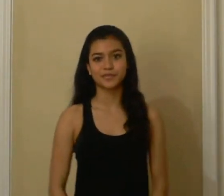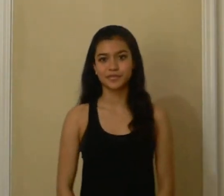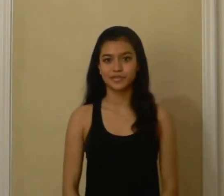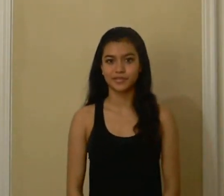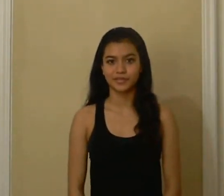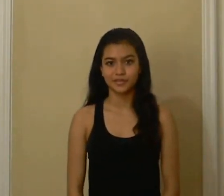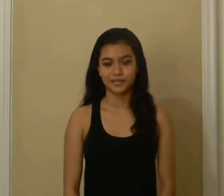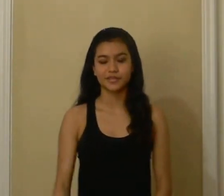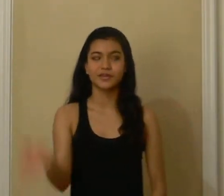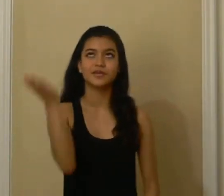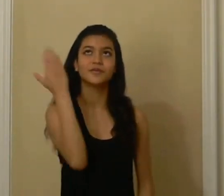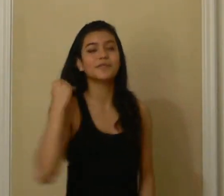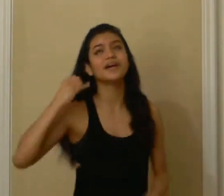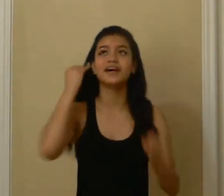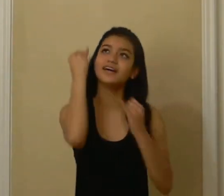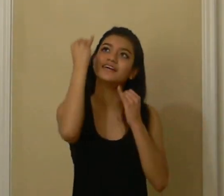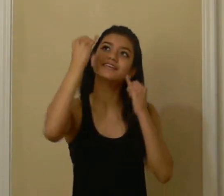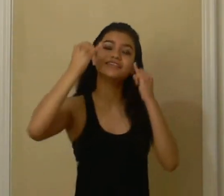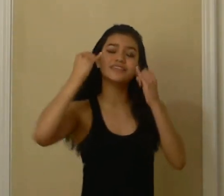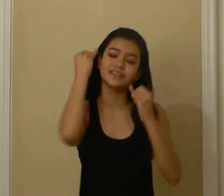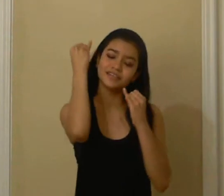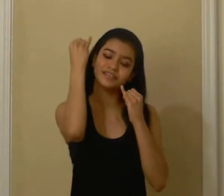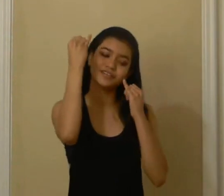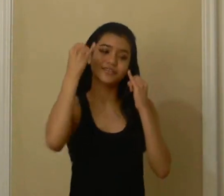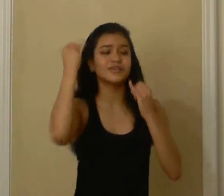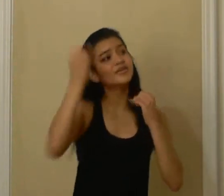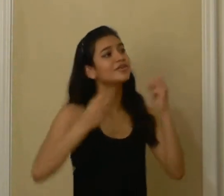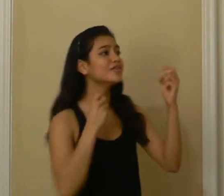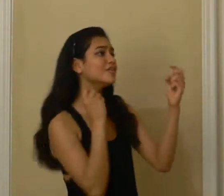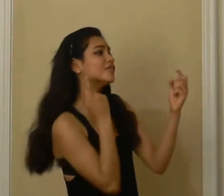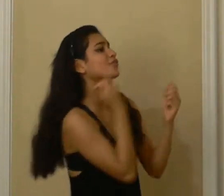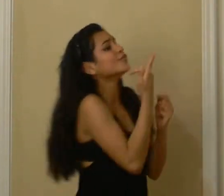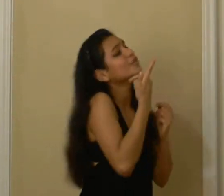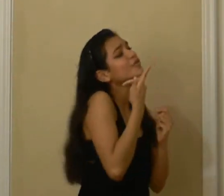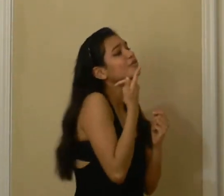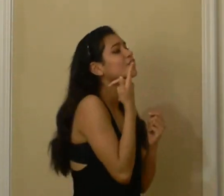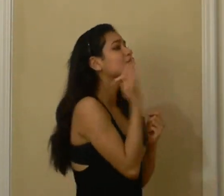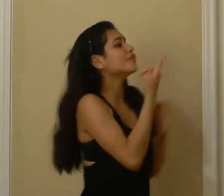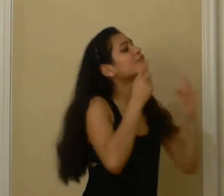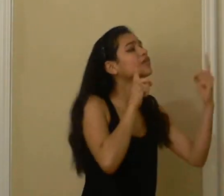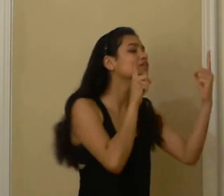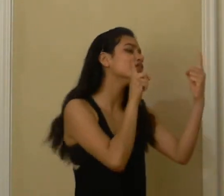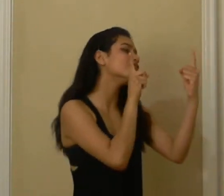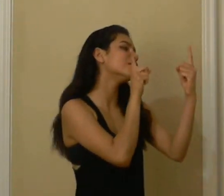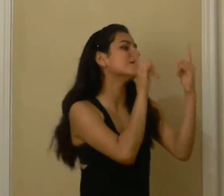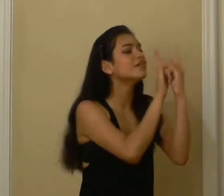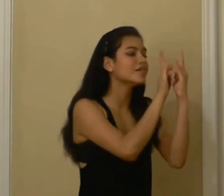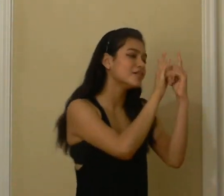Abriste una ventana despertando una ilusión